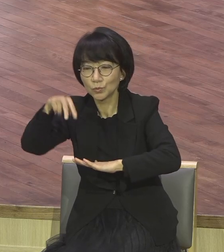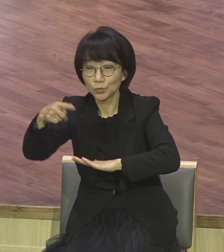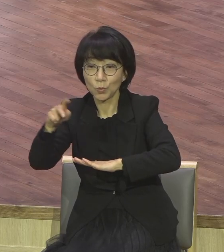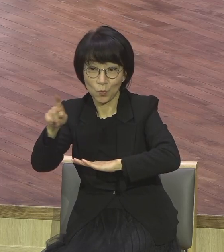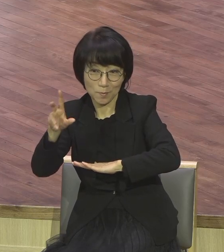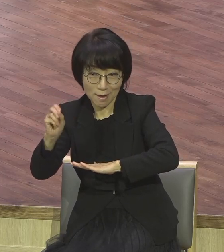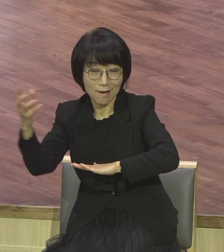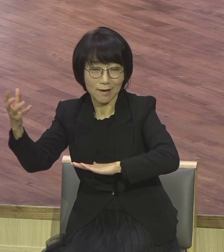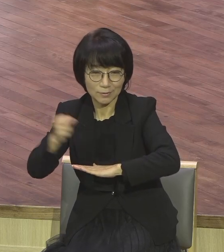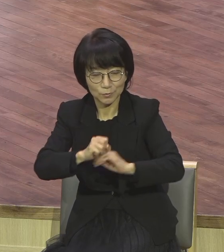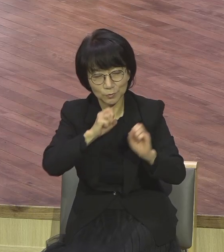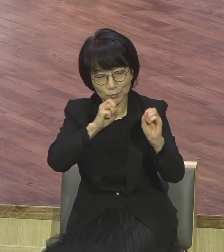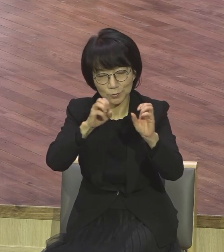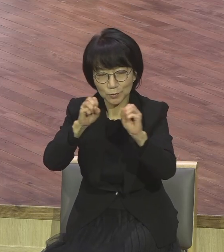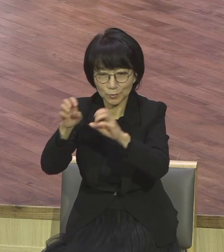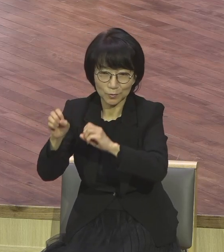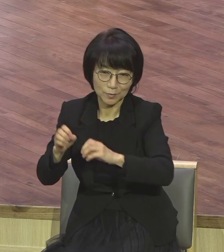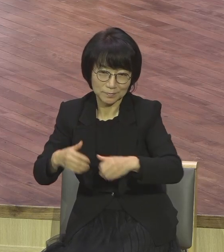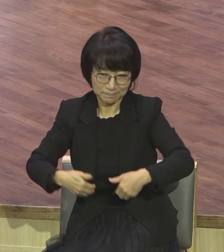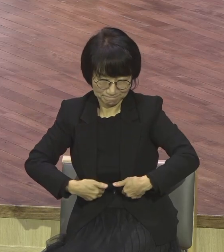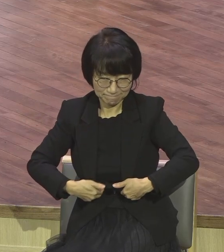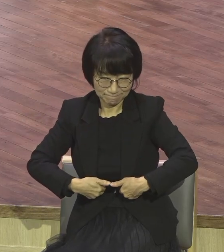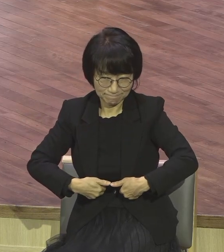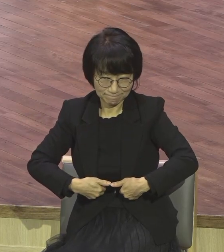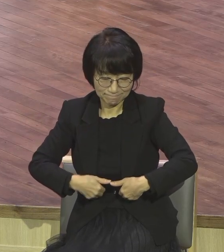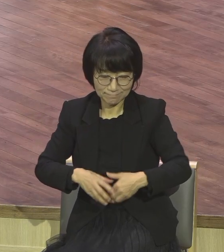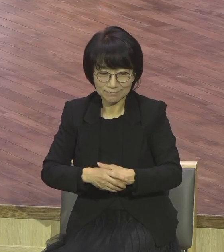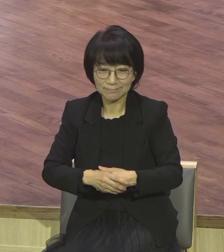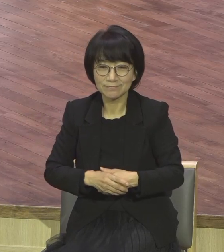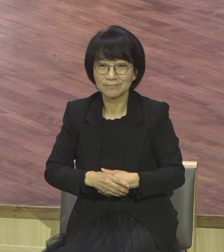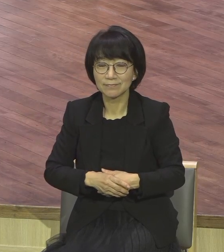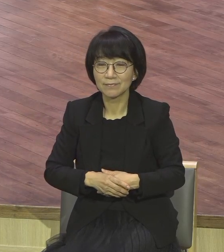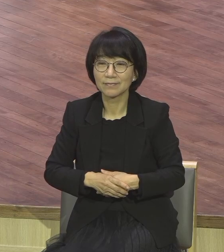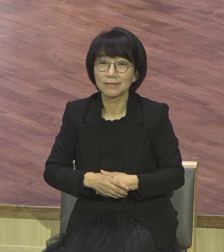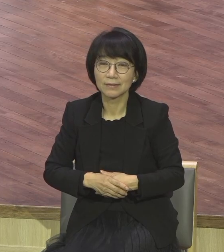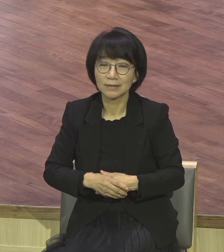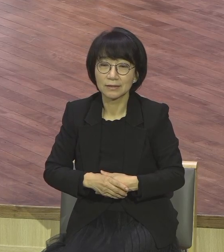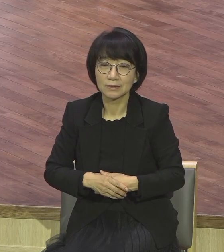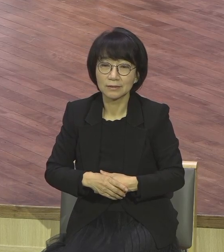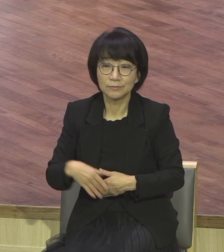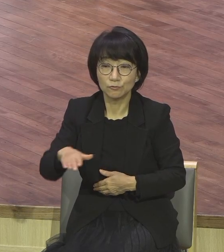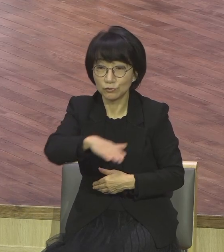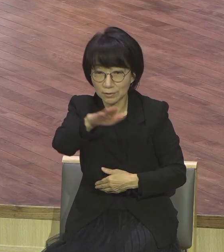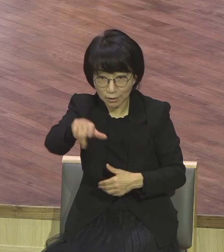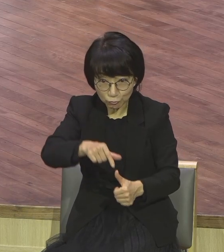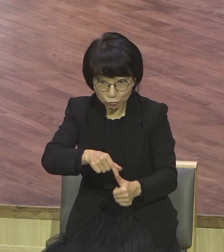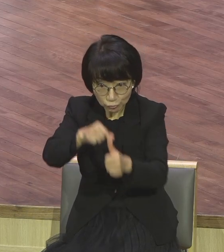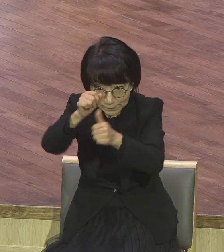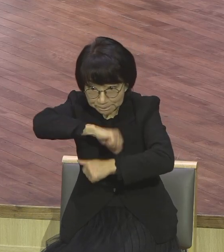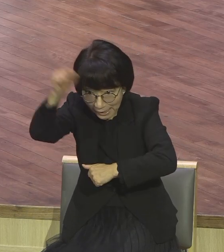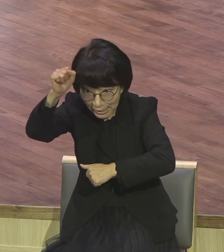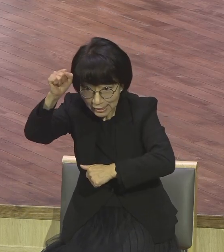구원받으시면 우리가 천국 가야지 뭐 이 세상 삽니까 왜 삽니까 사는 이유가 뭡니까